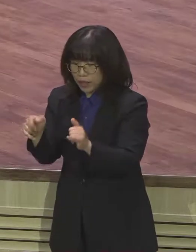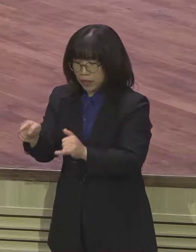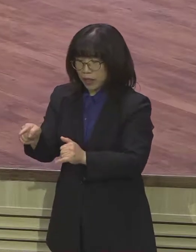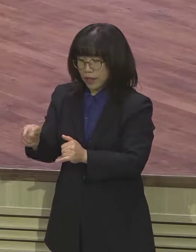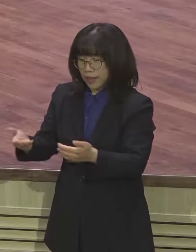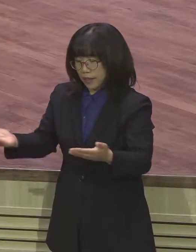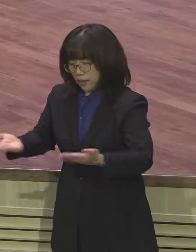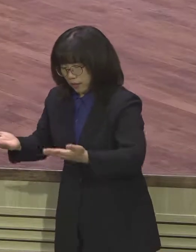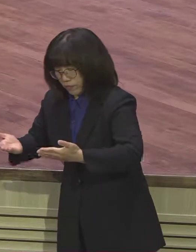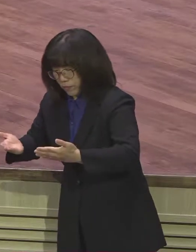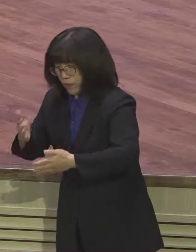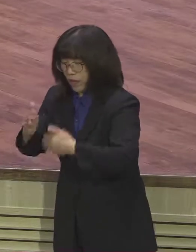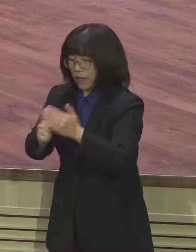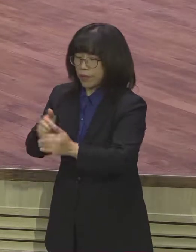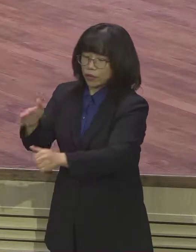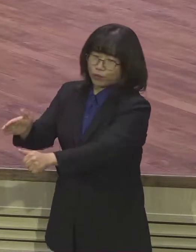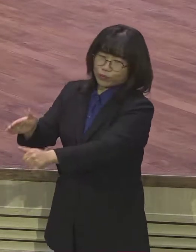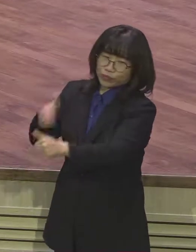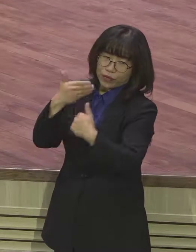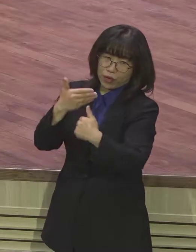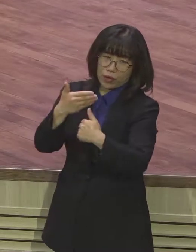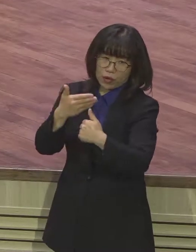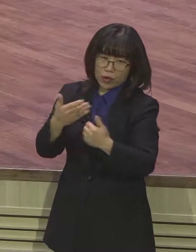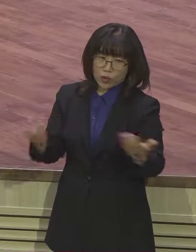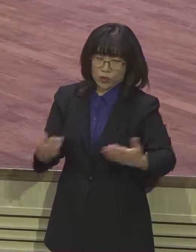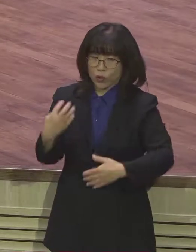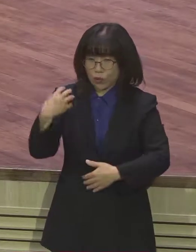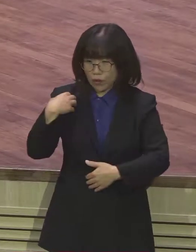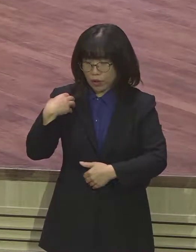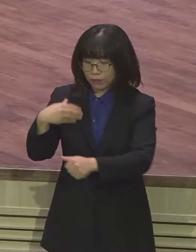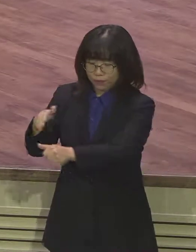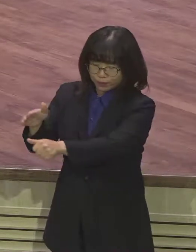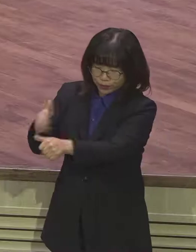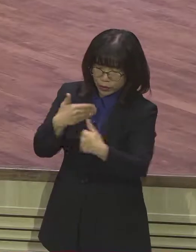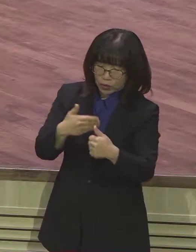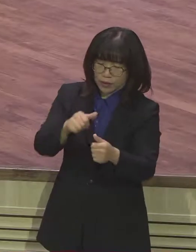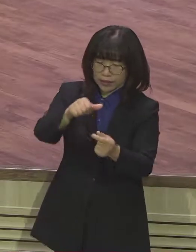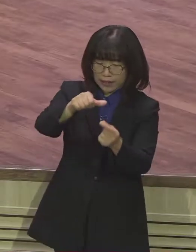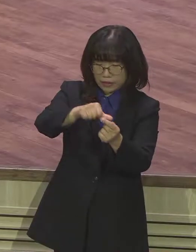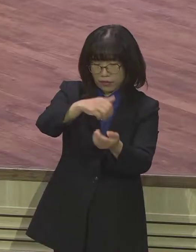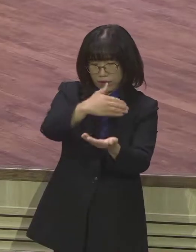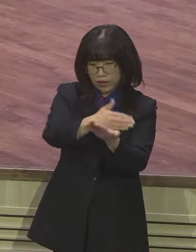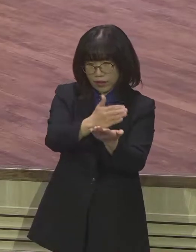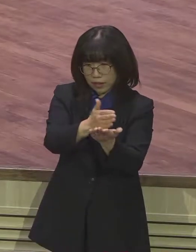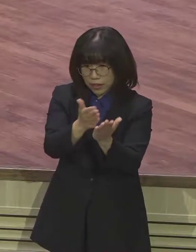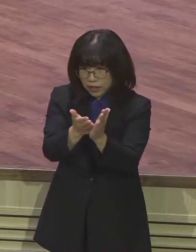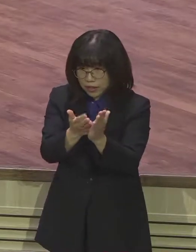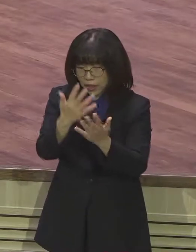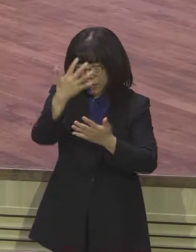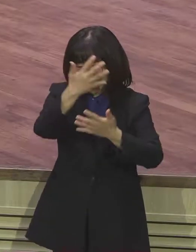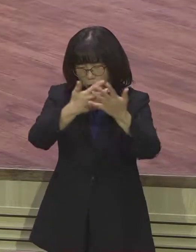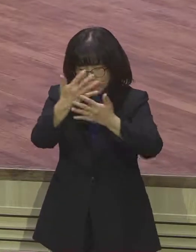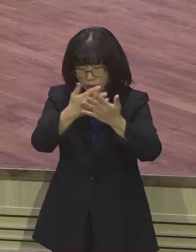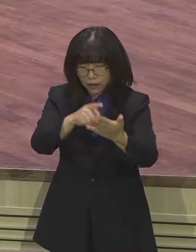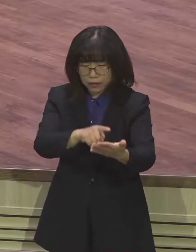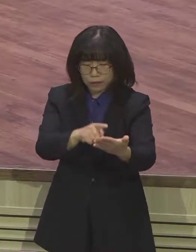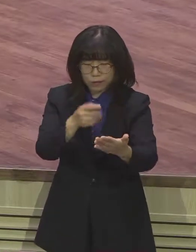시작할 수 있도록 이 소명을 체험케 하시고 바로 다섯 가지 환상을 보여주신 것입니다. 이